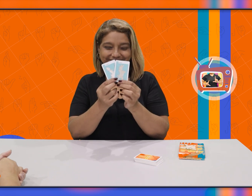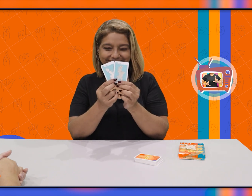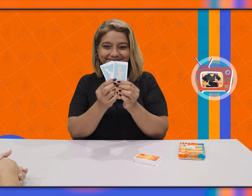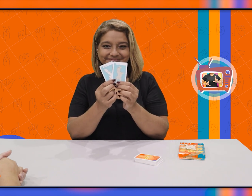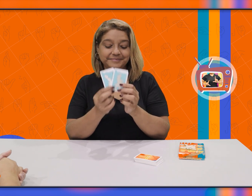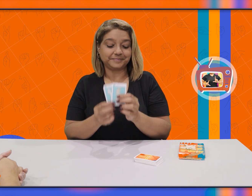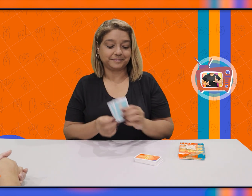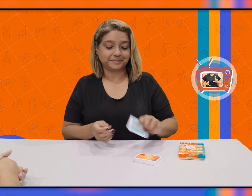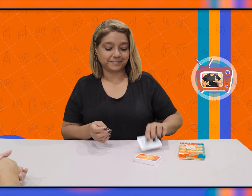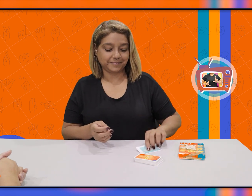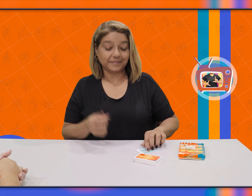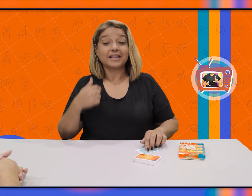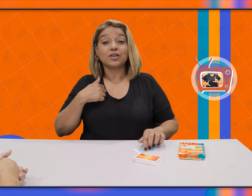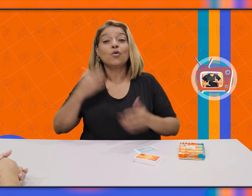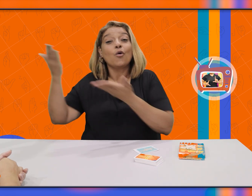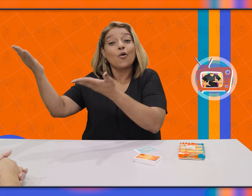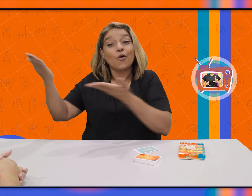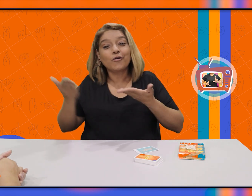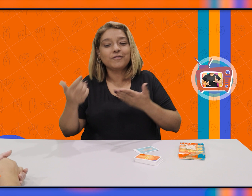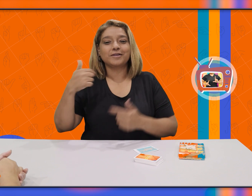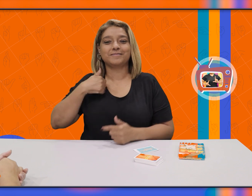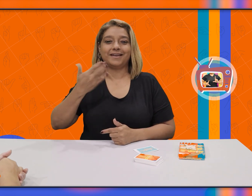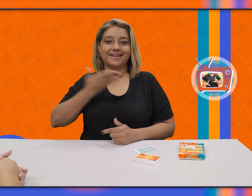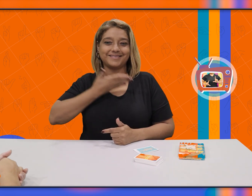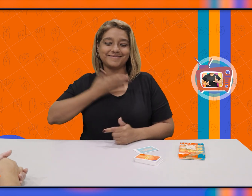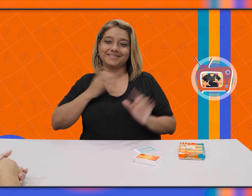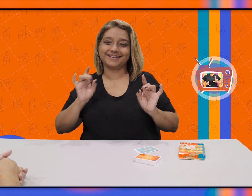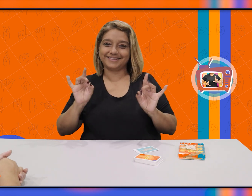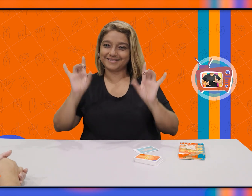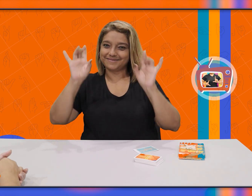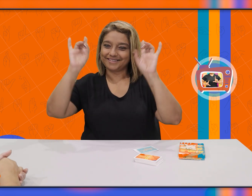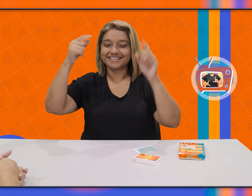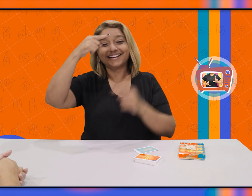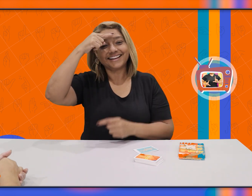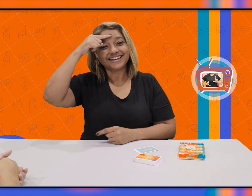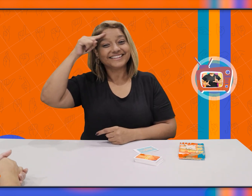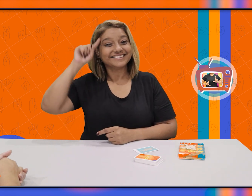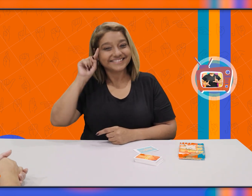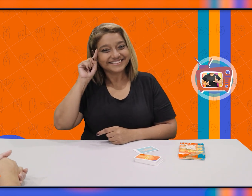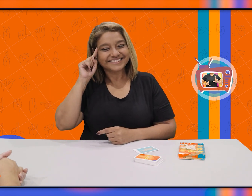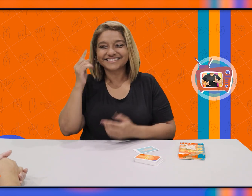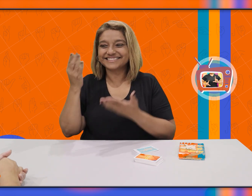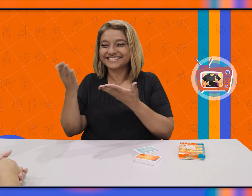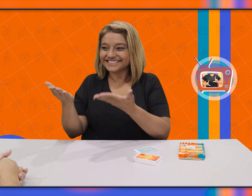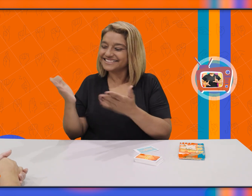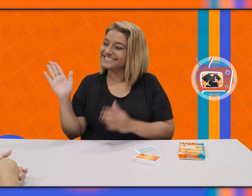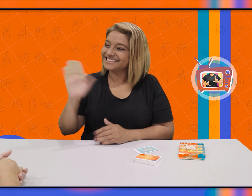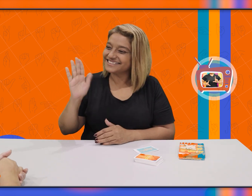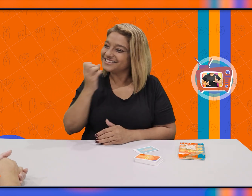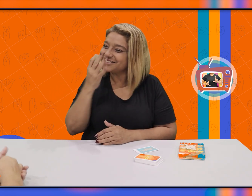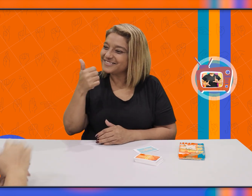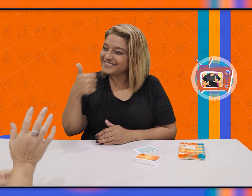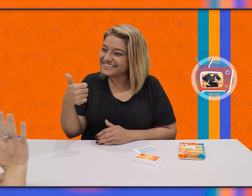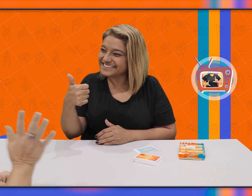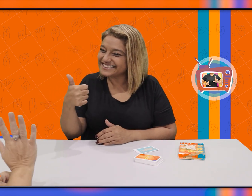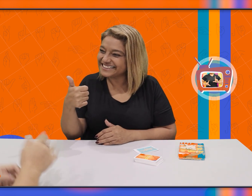o casal. A fêmea e o macho. Eu convidei também minha amiga muito especial, Carmen